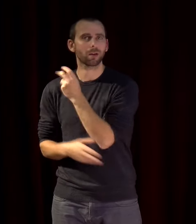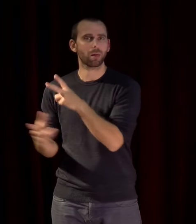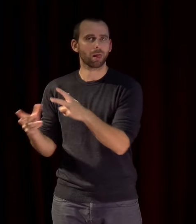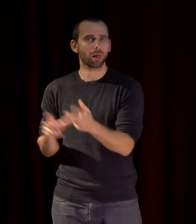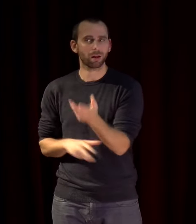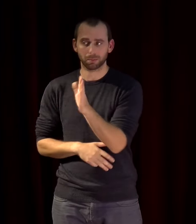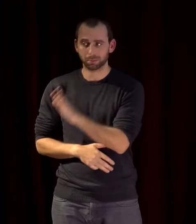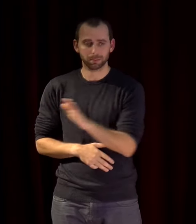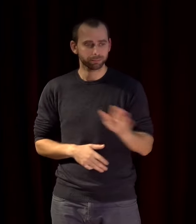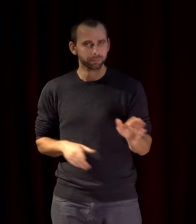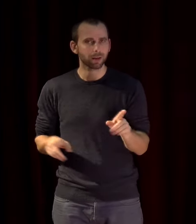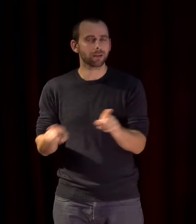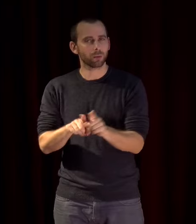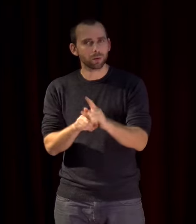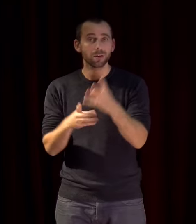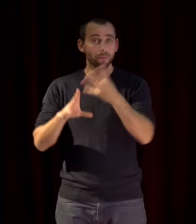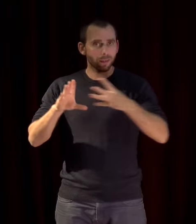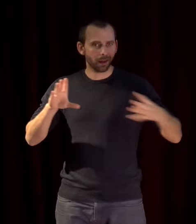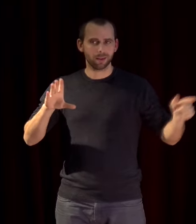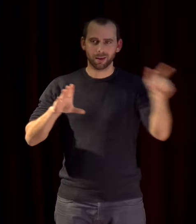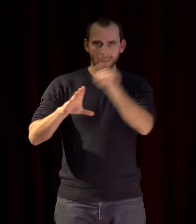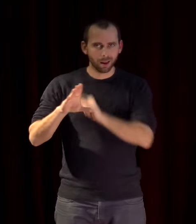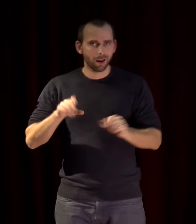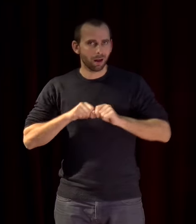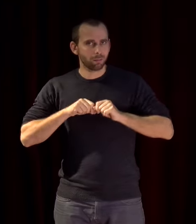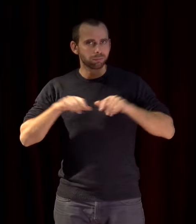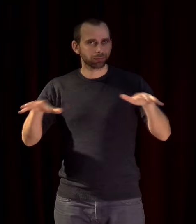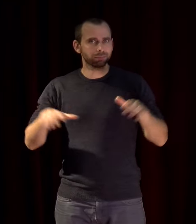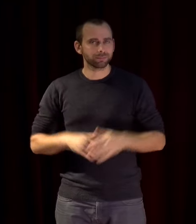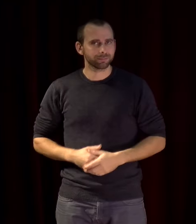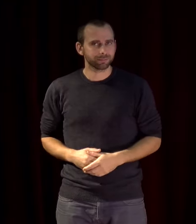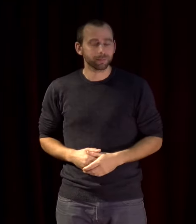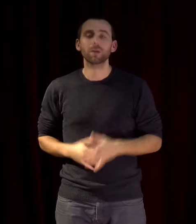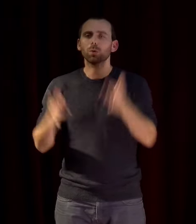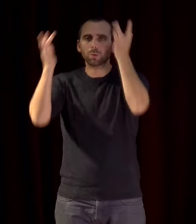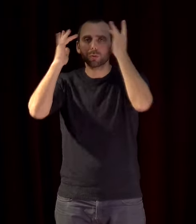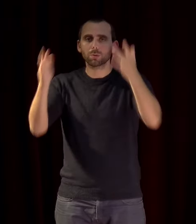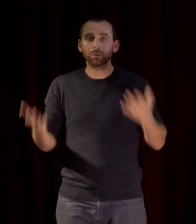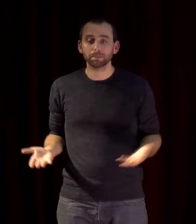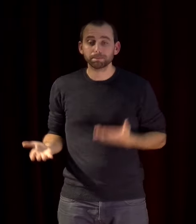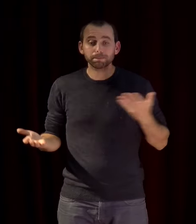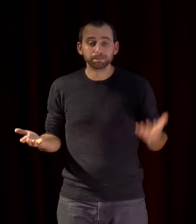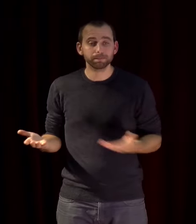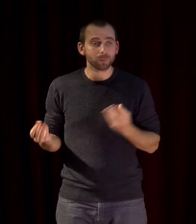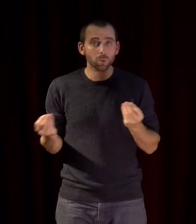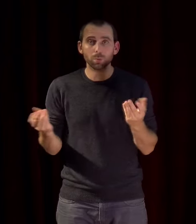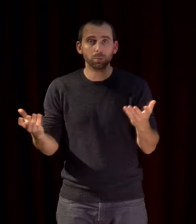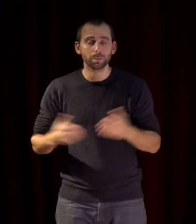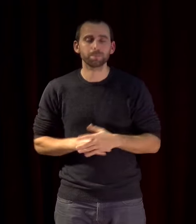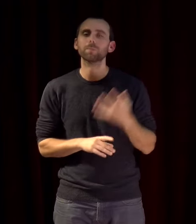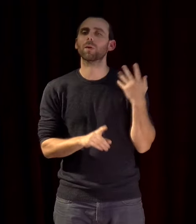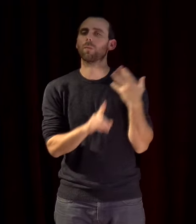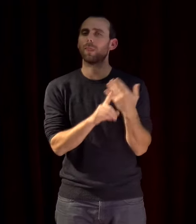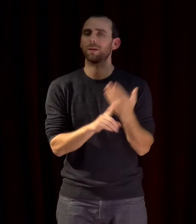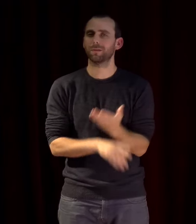et la culture dans tout ça qu'elle serait dans ce contexte extrêmement dur qu'on